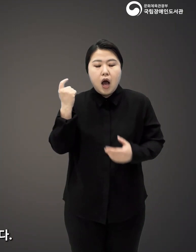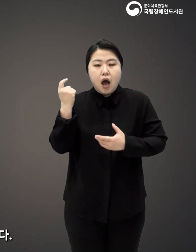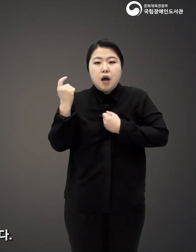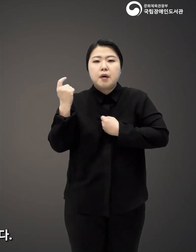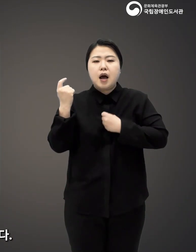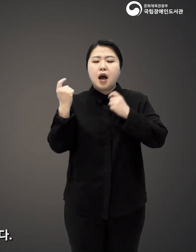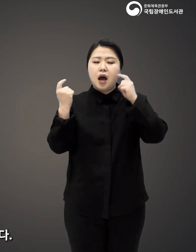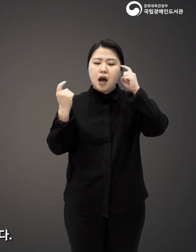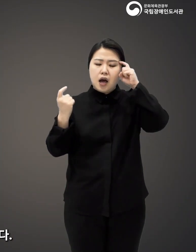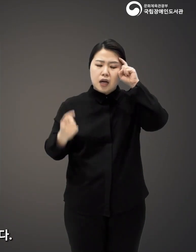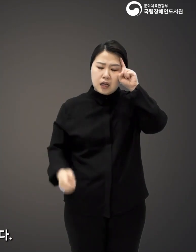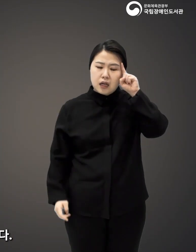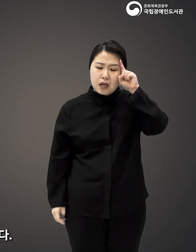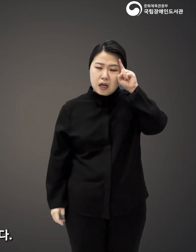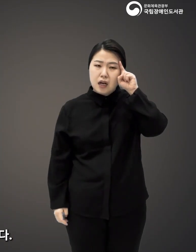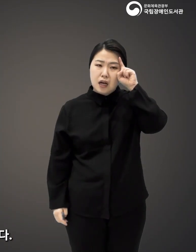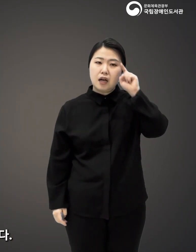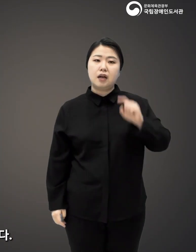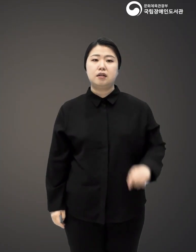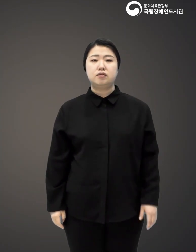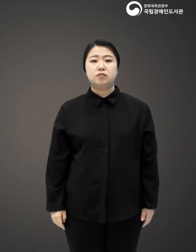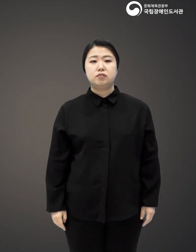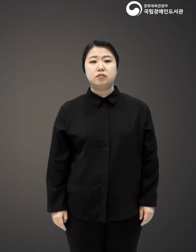가슴이 철렁 내려앉습니다.